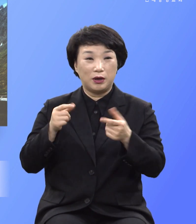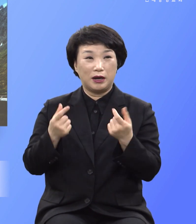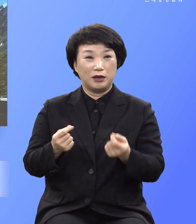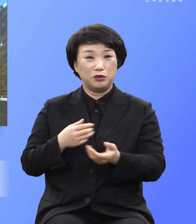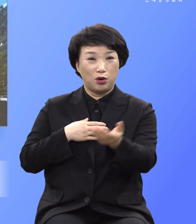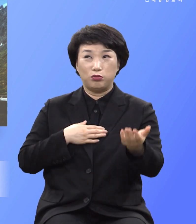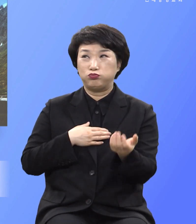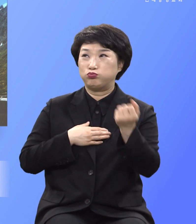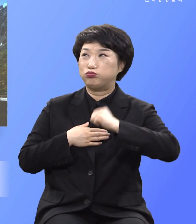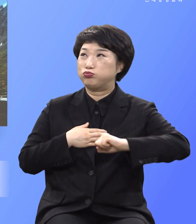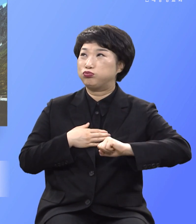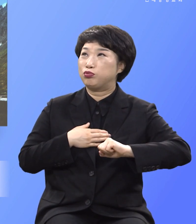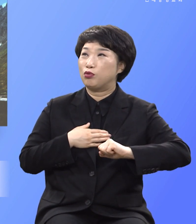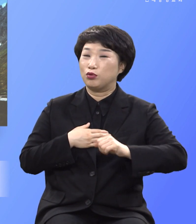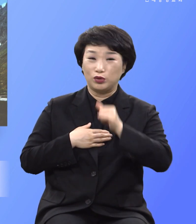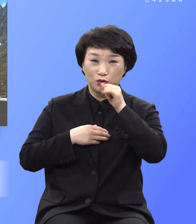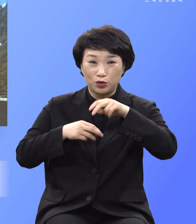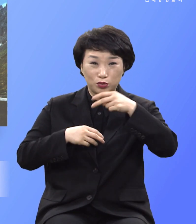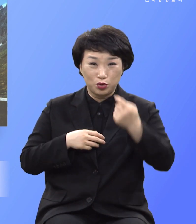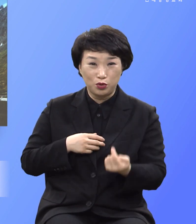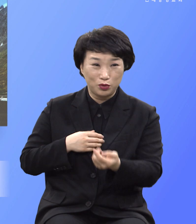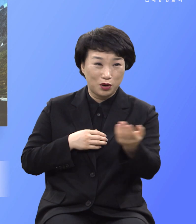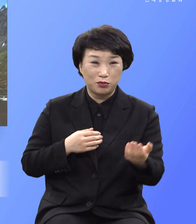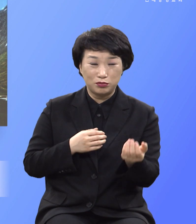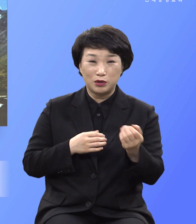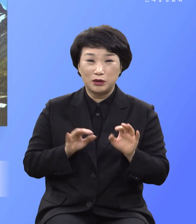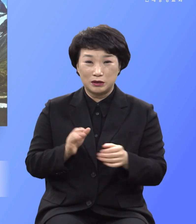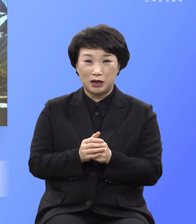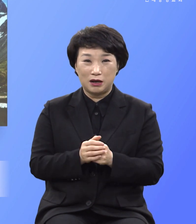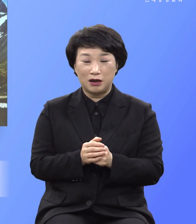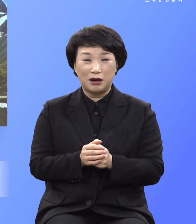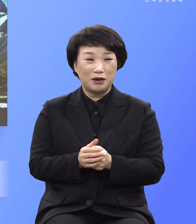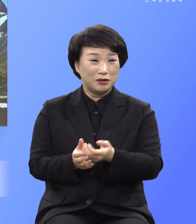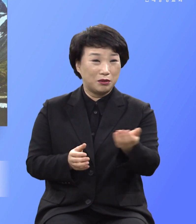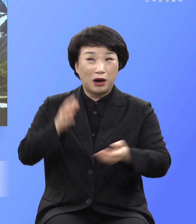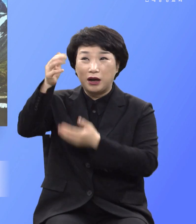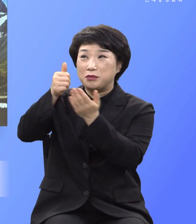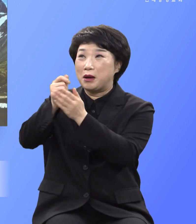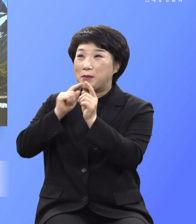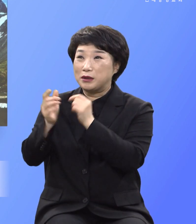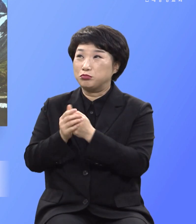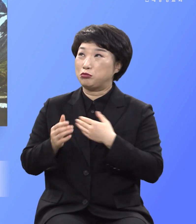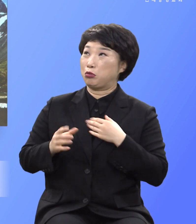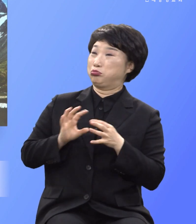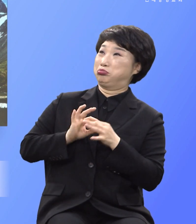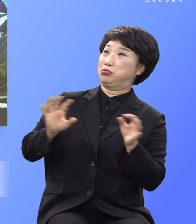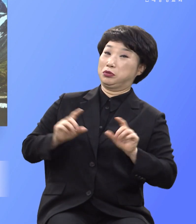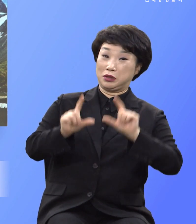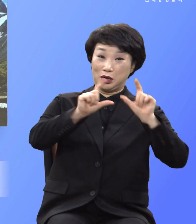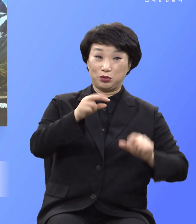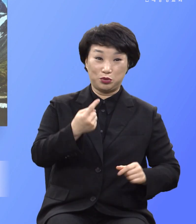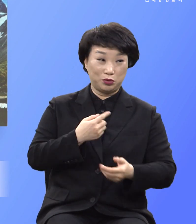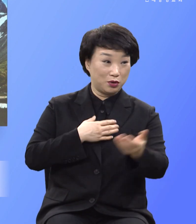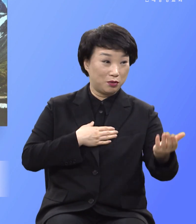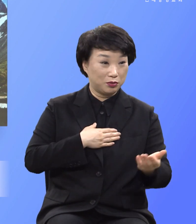불순종 해도 말 안 들어도 뭐 하나님 말씀과 상관없이 살아도 죄 없다고